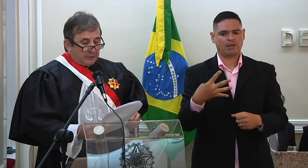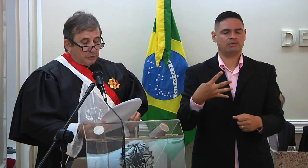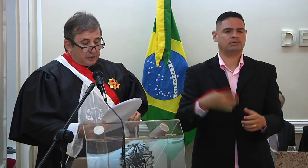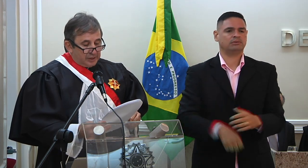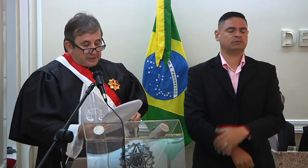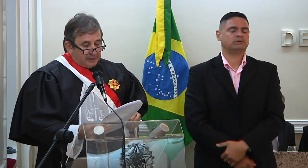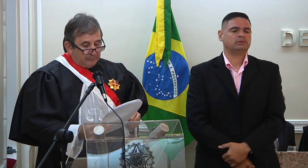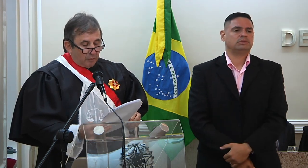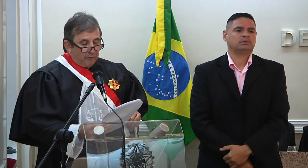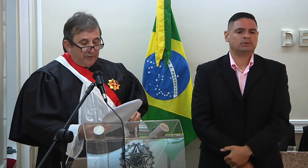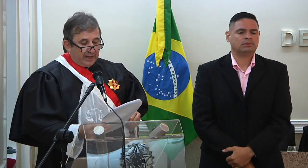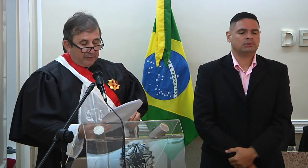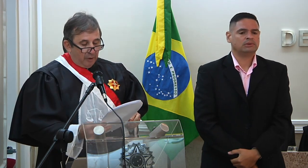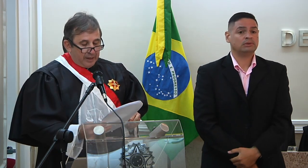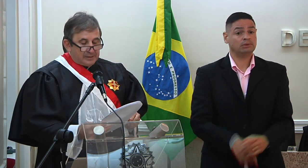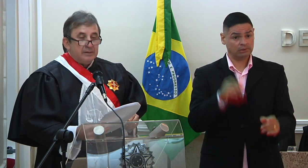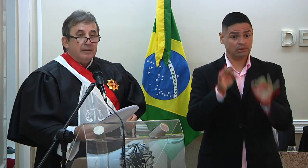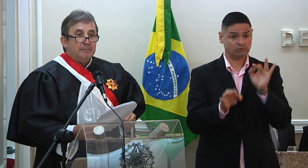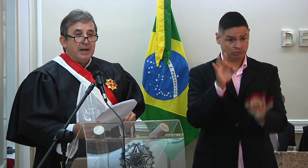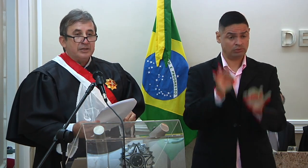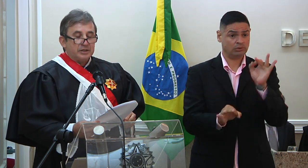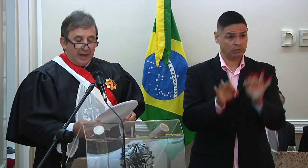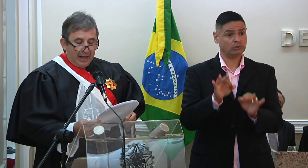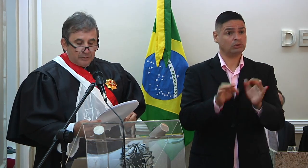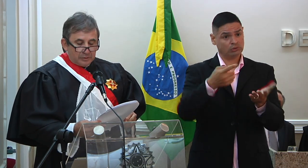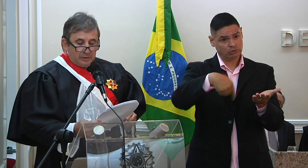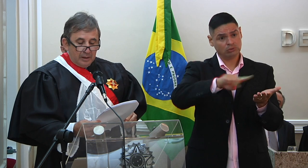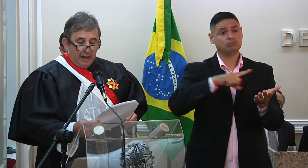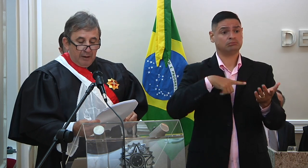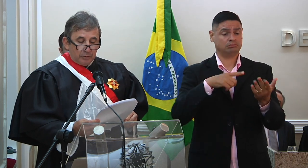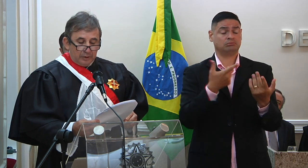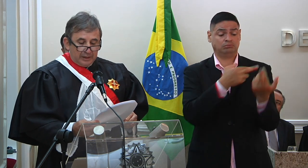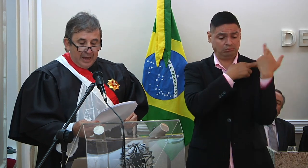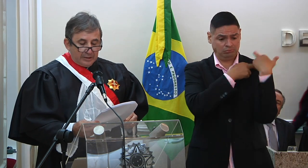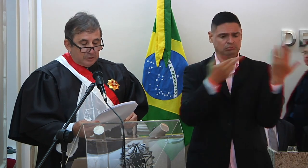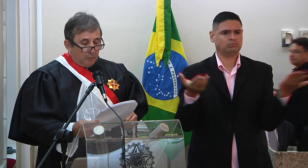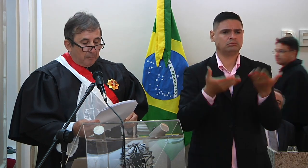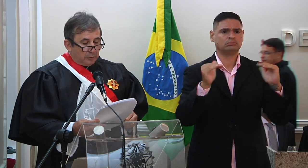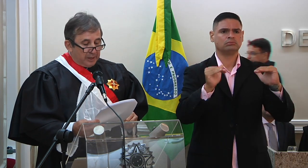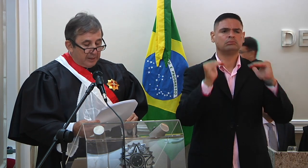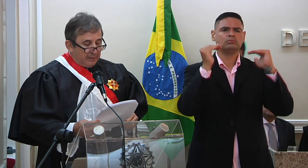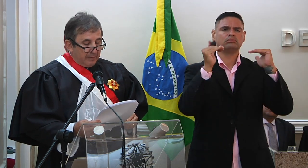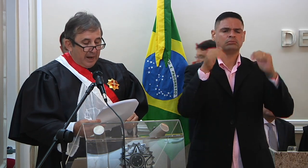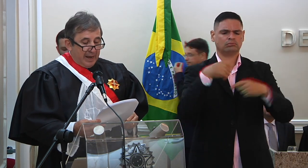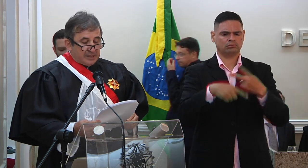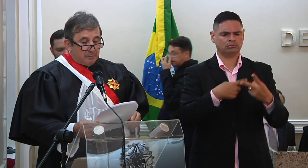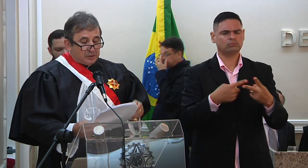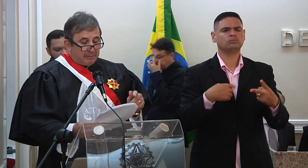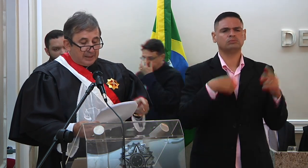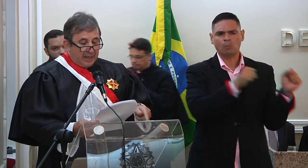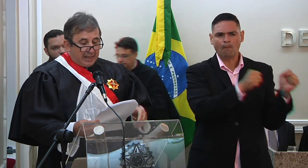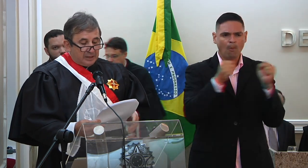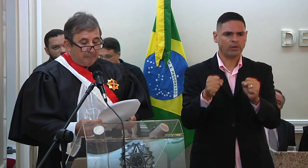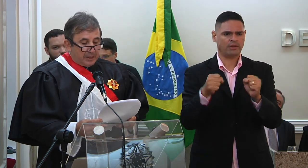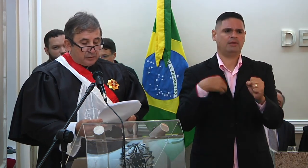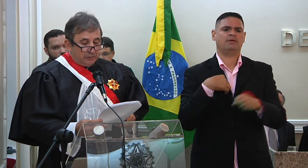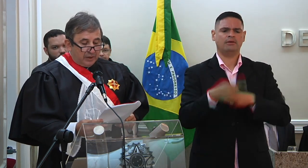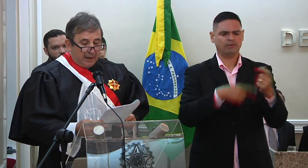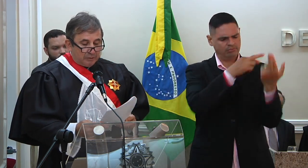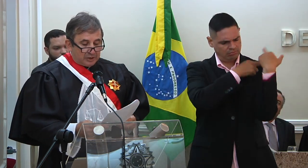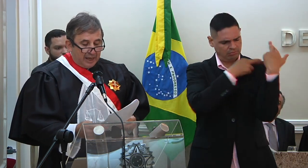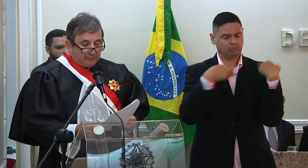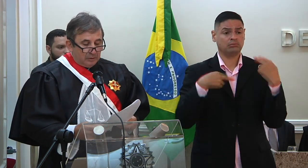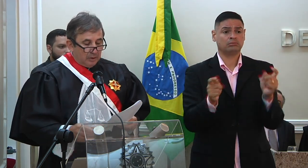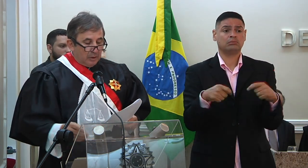A Justiça confere a nós, magistrados, a autoridade, o poder, a responsabilidade de